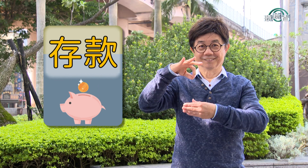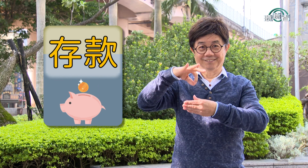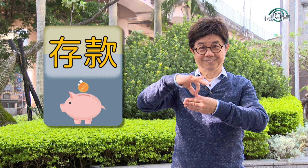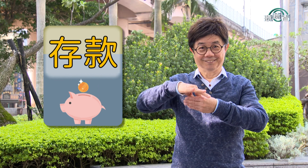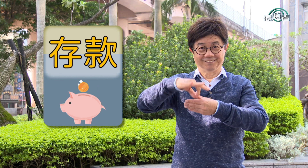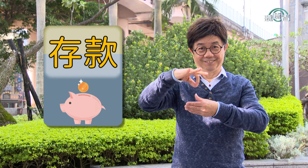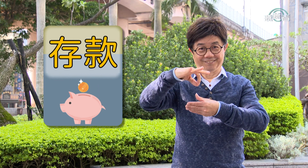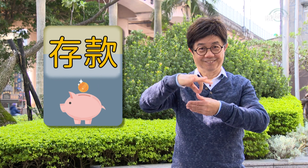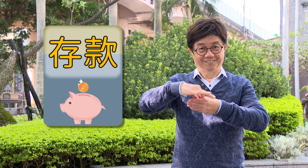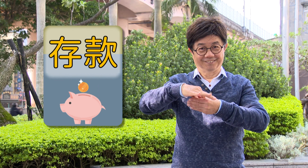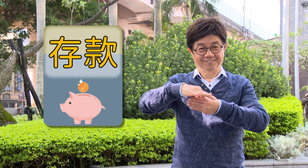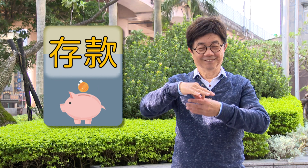存款